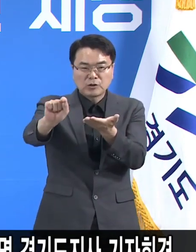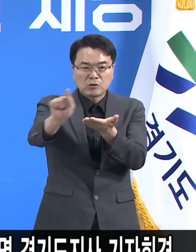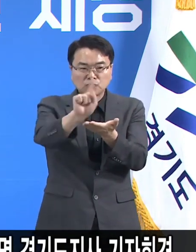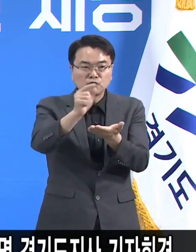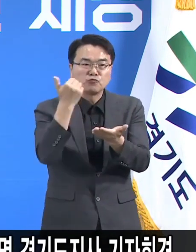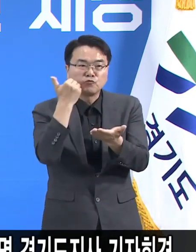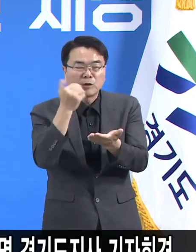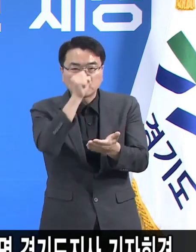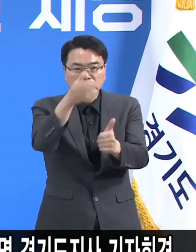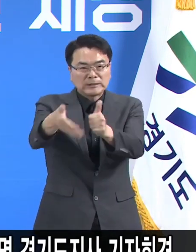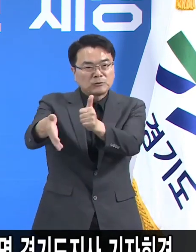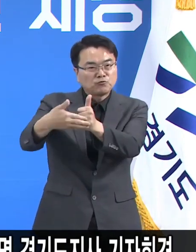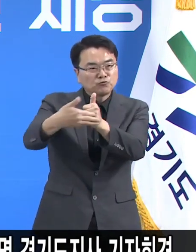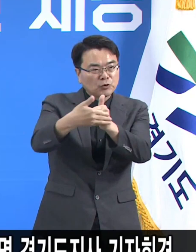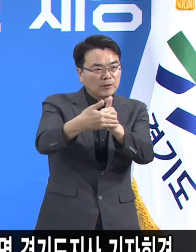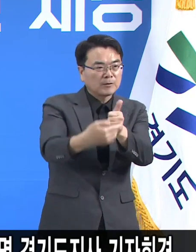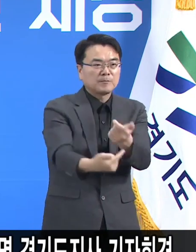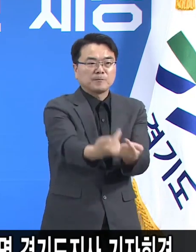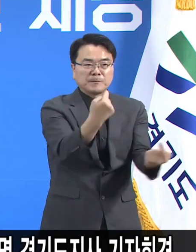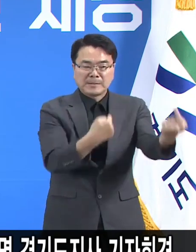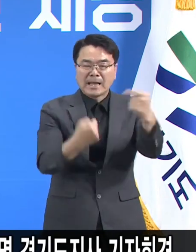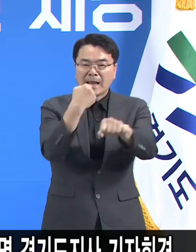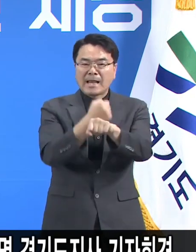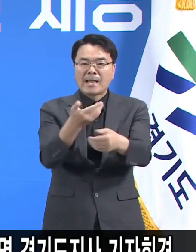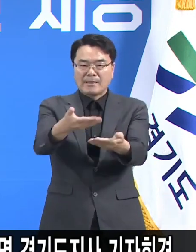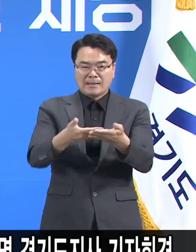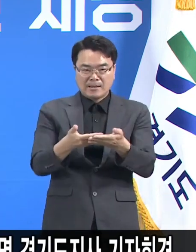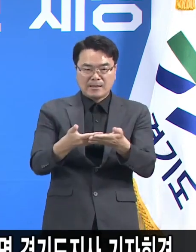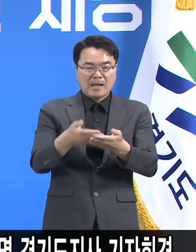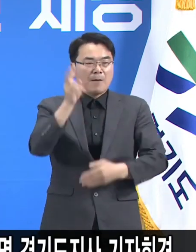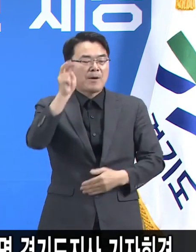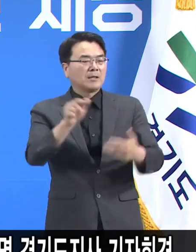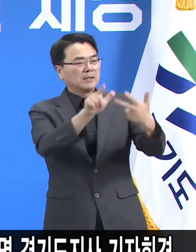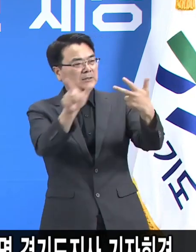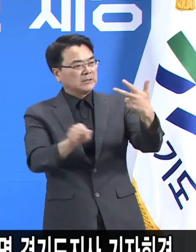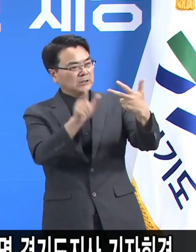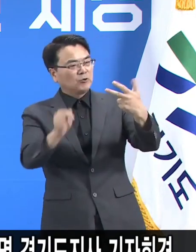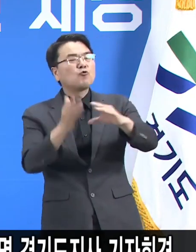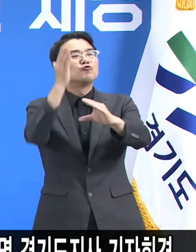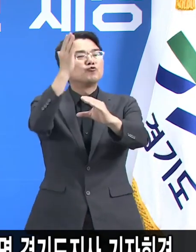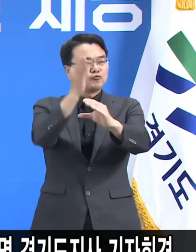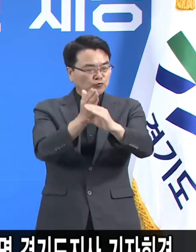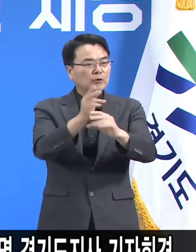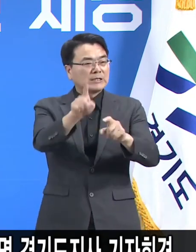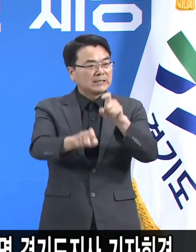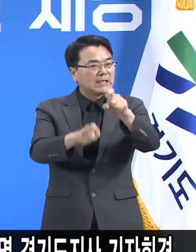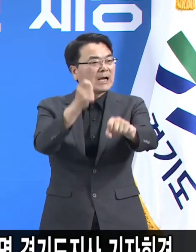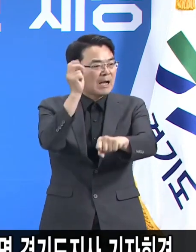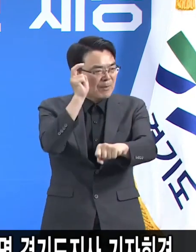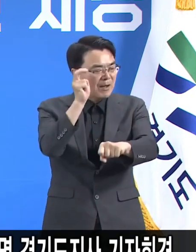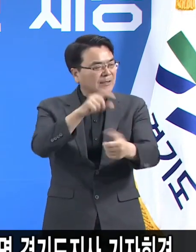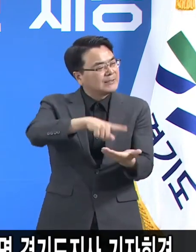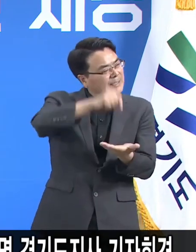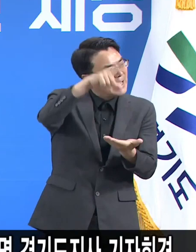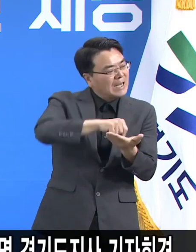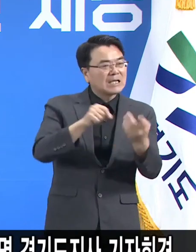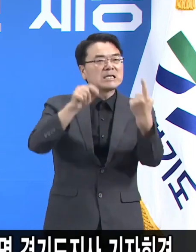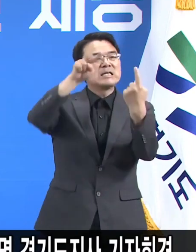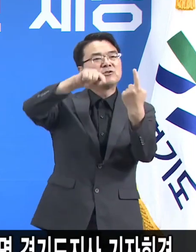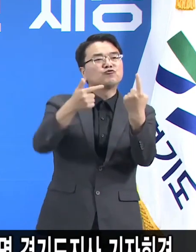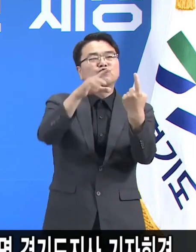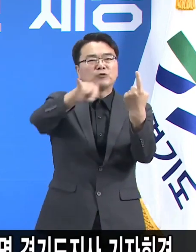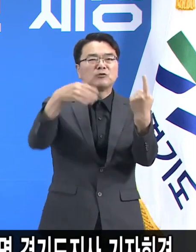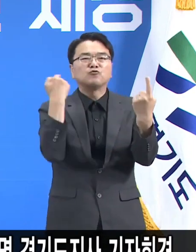의견을 내라고 해놓은 상태입니다. 7월 중순 정도 시작될 텐데 지금 대체적으로 정한 것은 1순위는